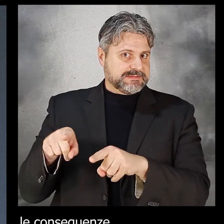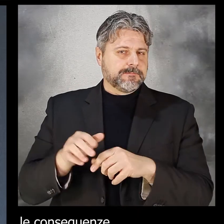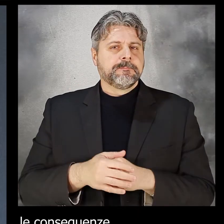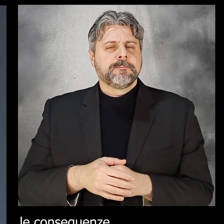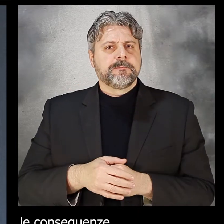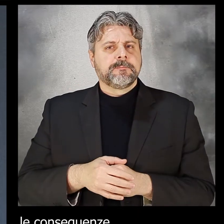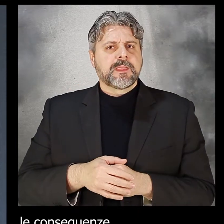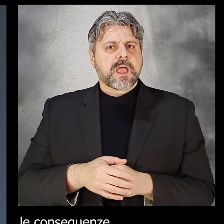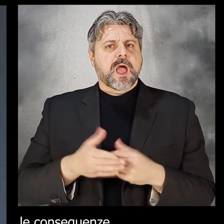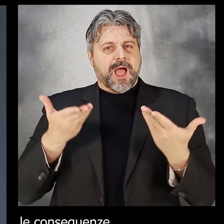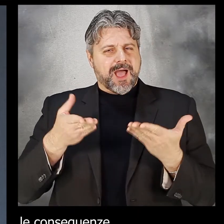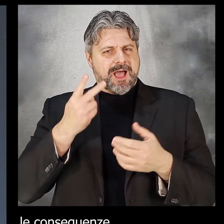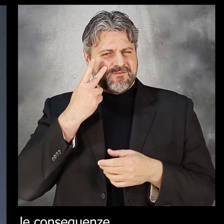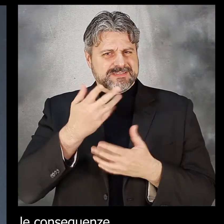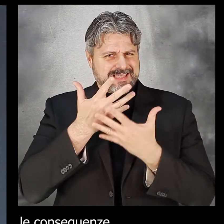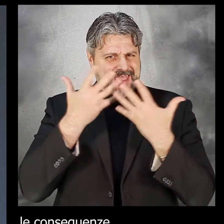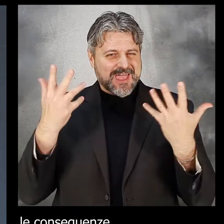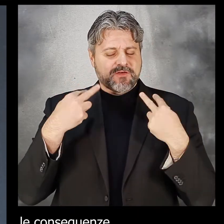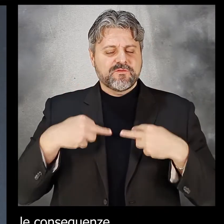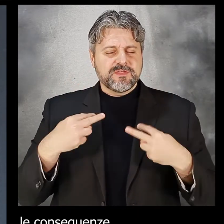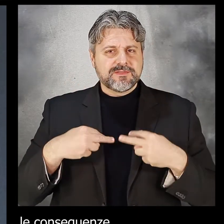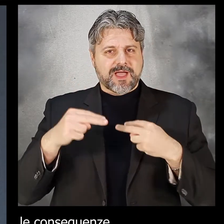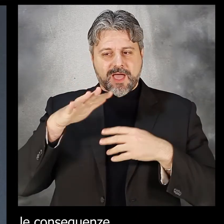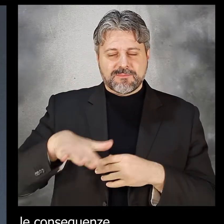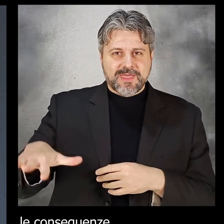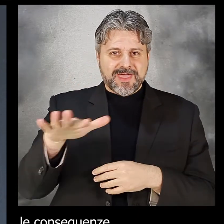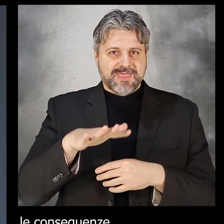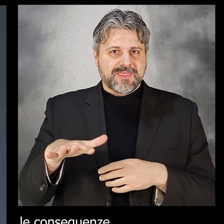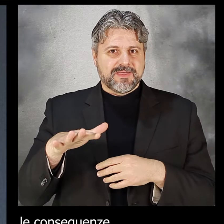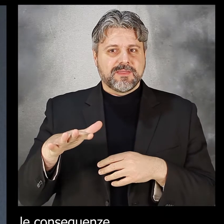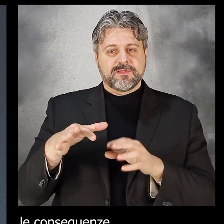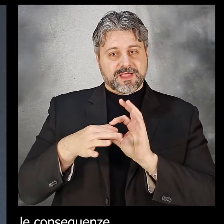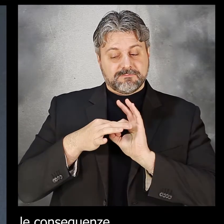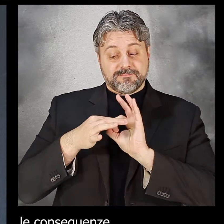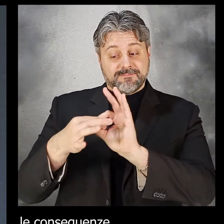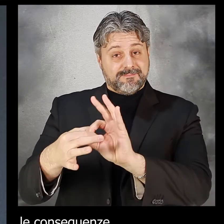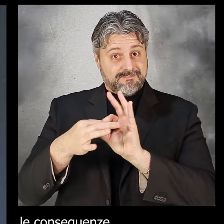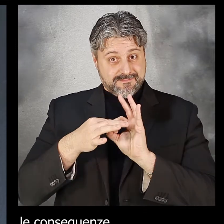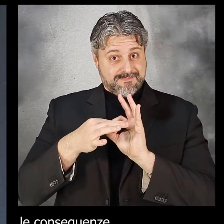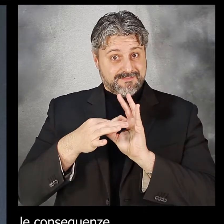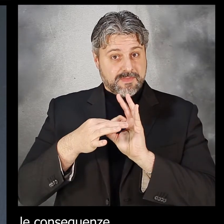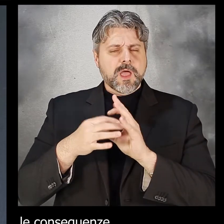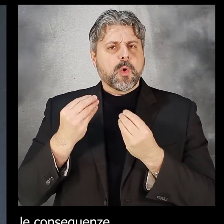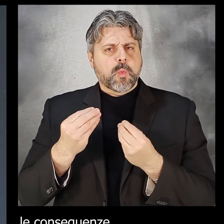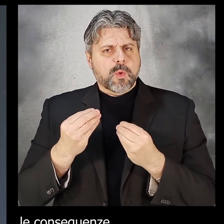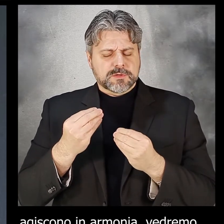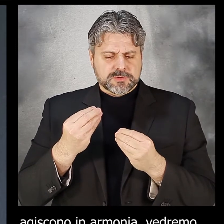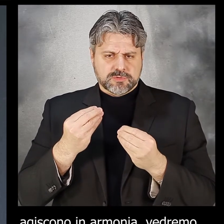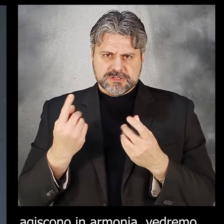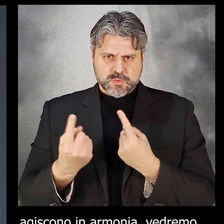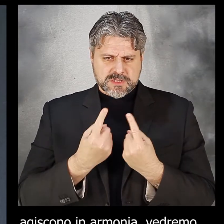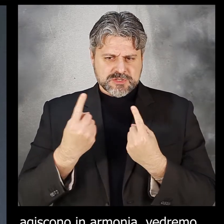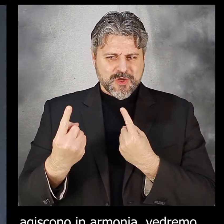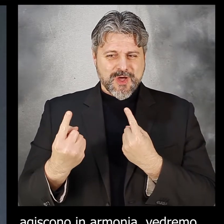Per cui, siccome abbiamo visto, la vita e l'ambiente sono interrelati e quando questi